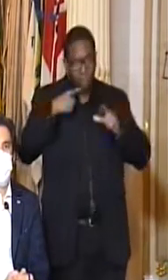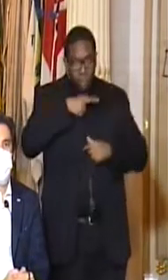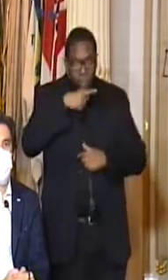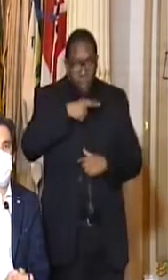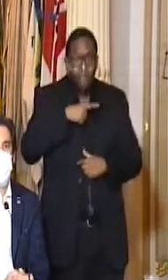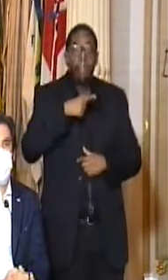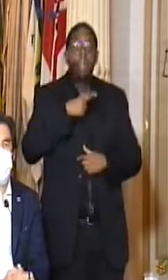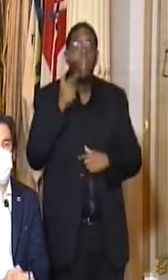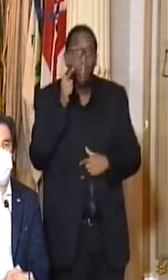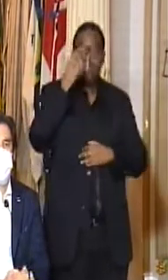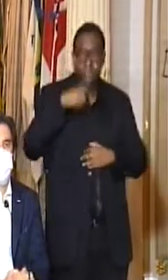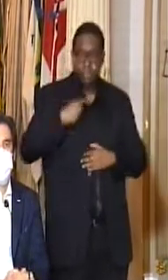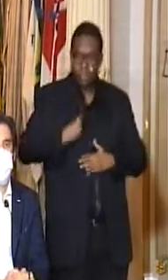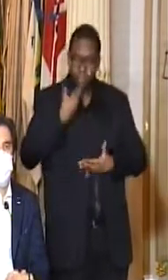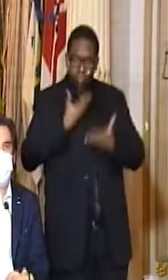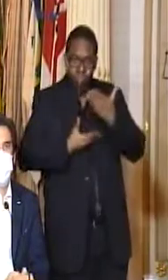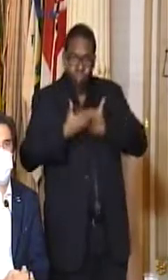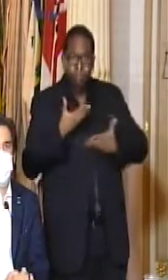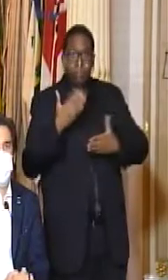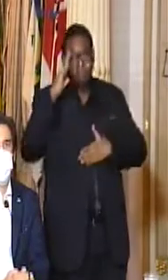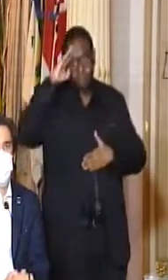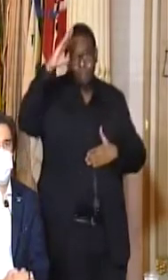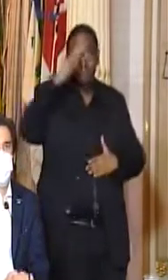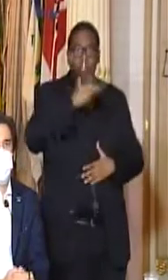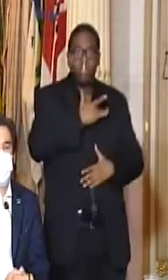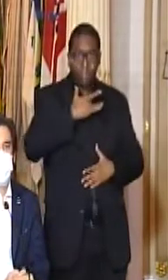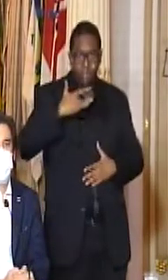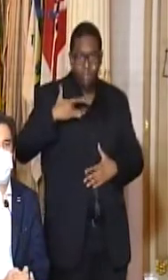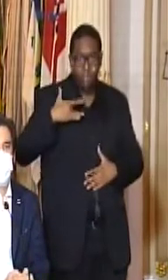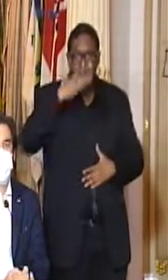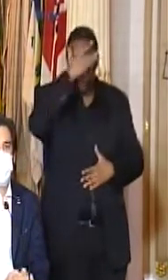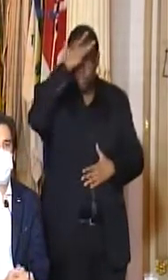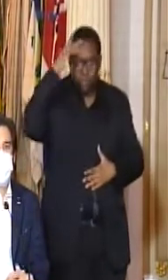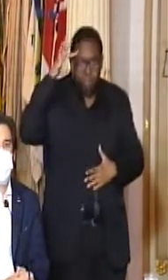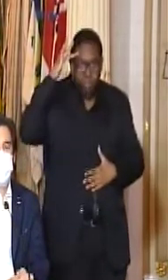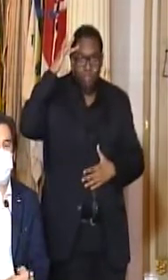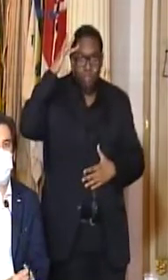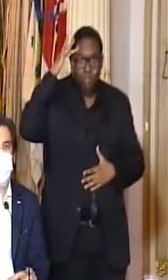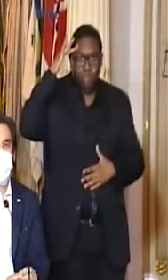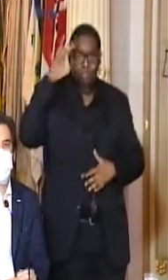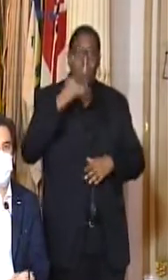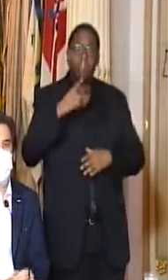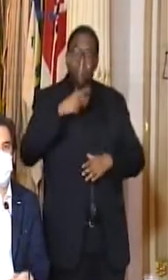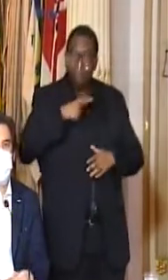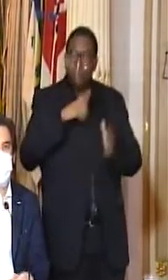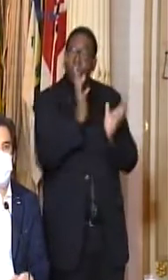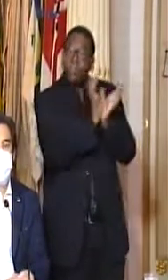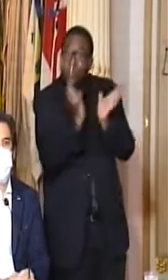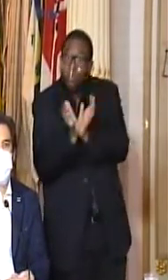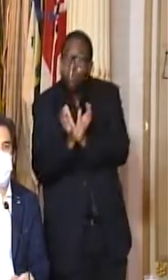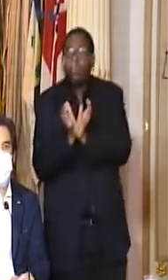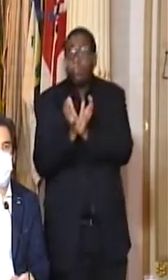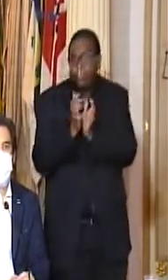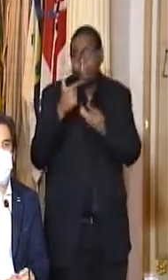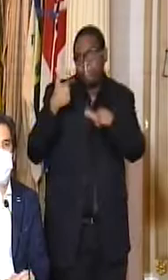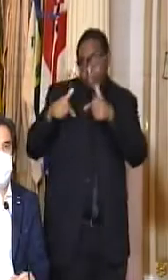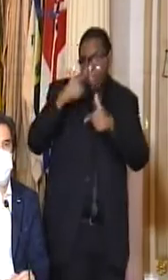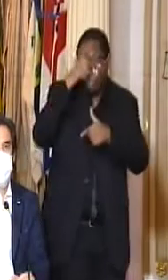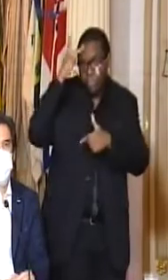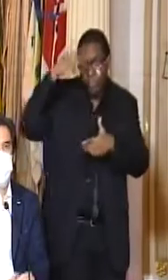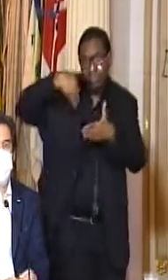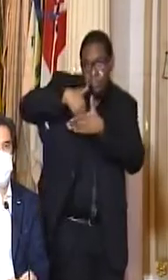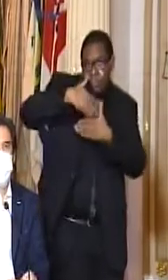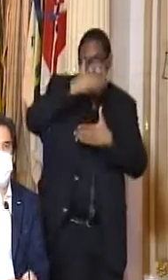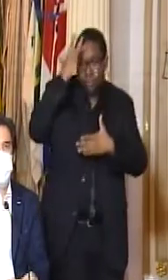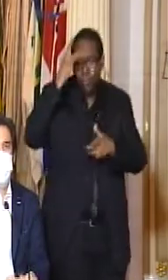assegurar justamente o que é a saúde das pessoas. Envolve as delegações, as equipes, os jogadores, a